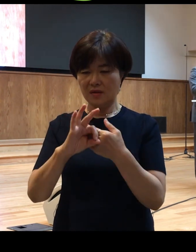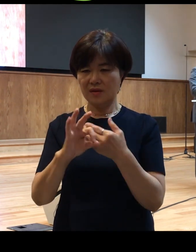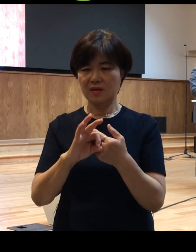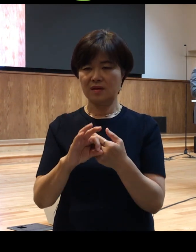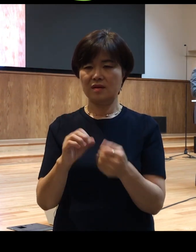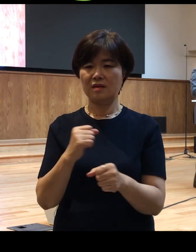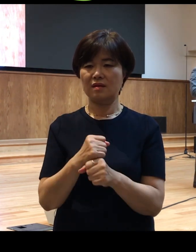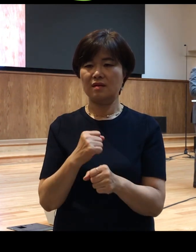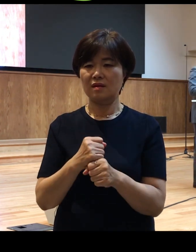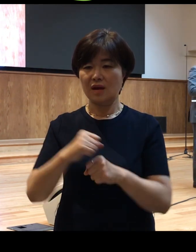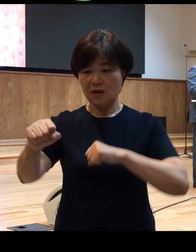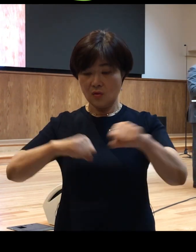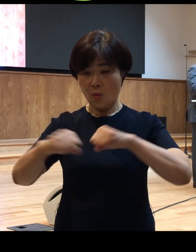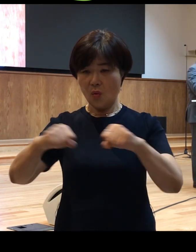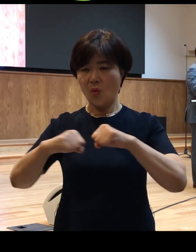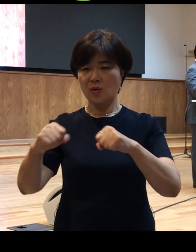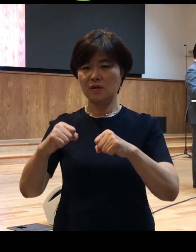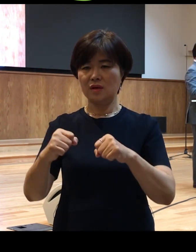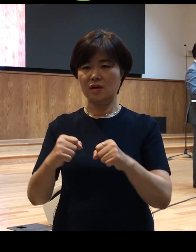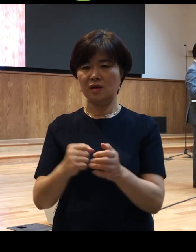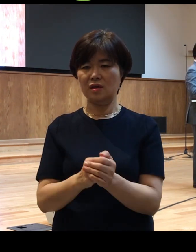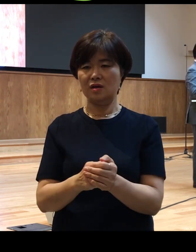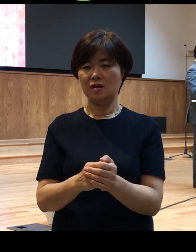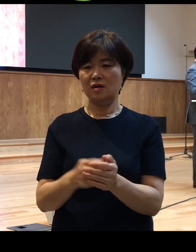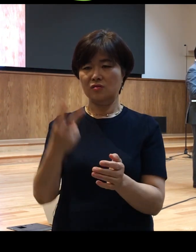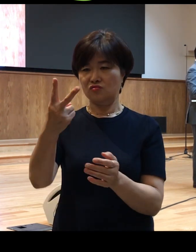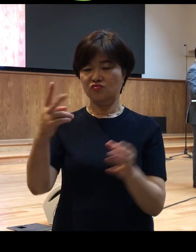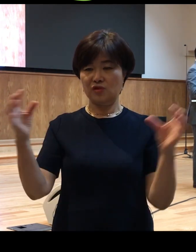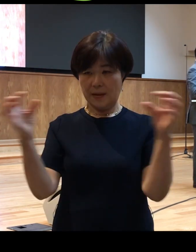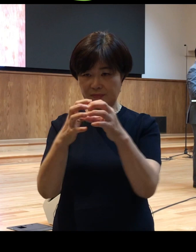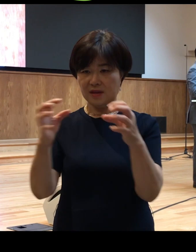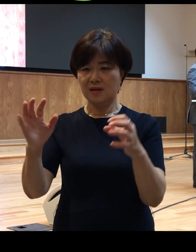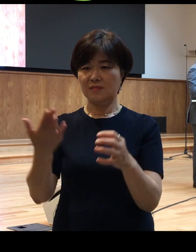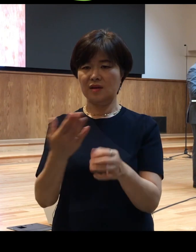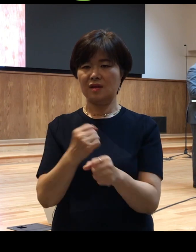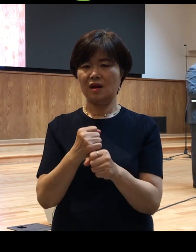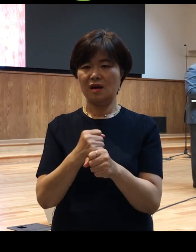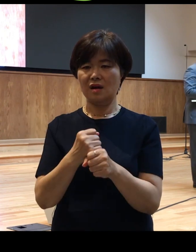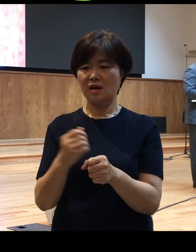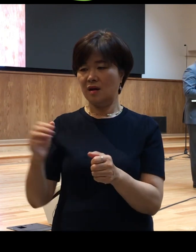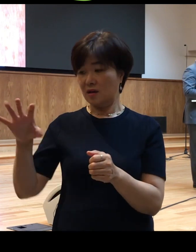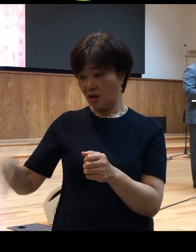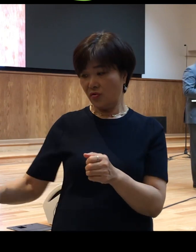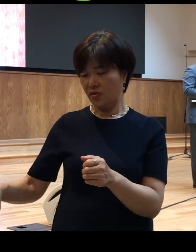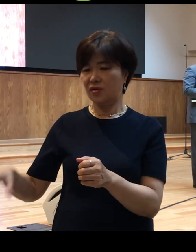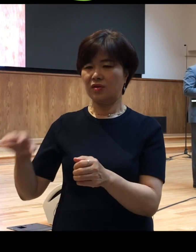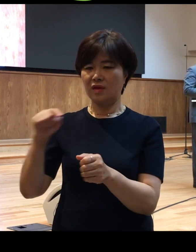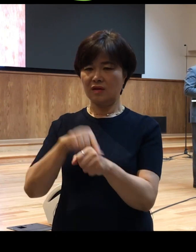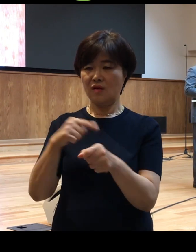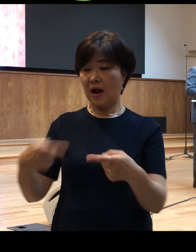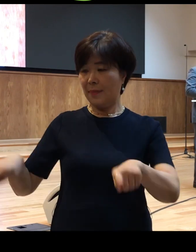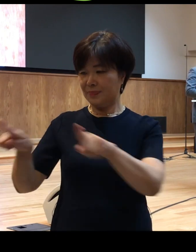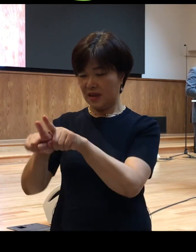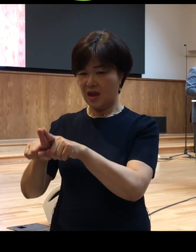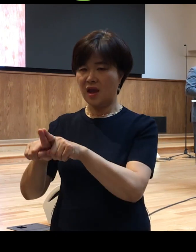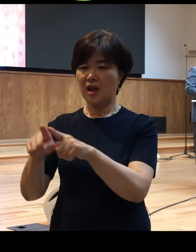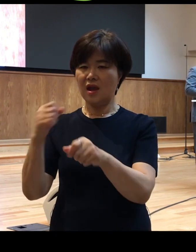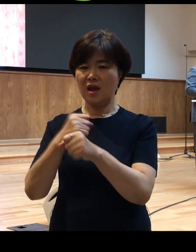동사인데 그럼 두 단어의 합성어입니다 페리는 뭐 뭐 곁에서 함께 부속된 이런